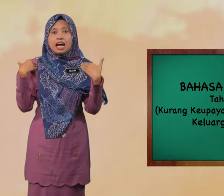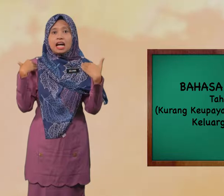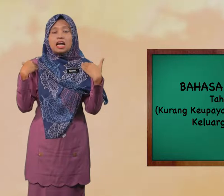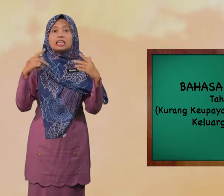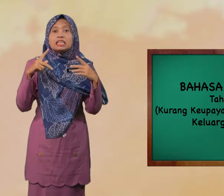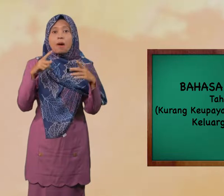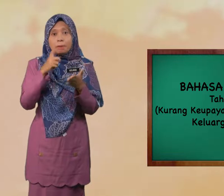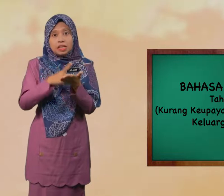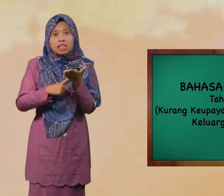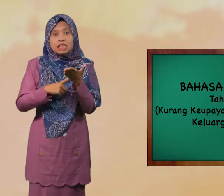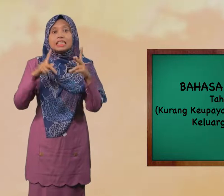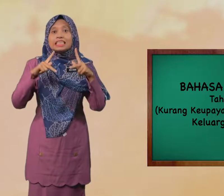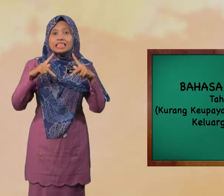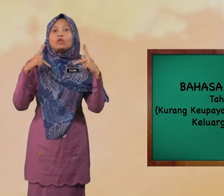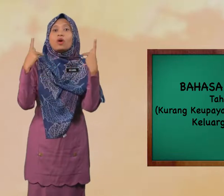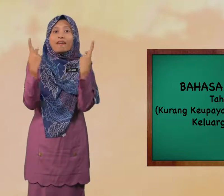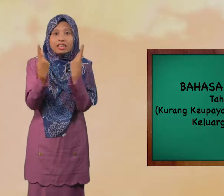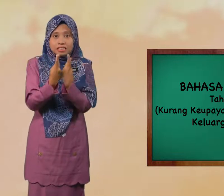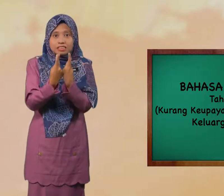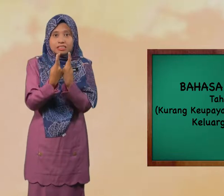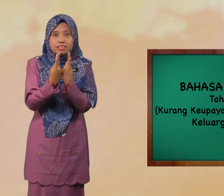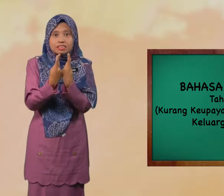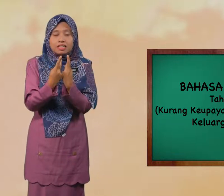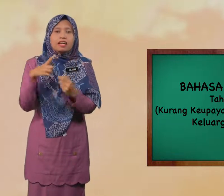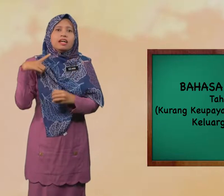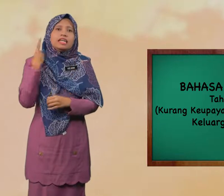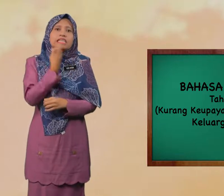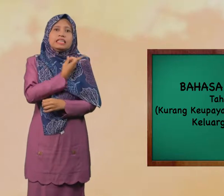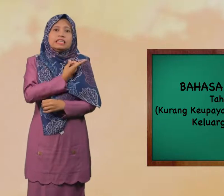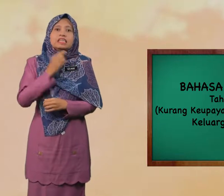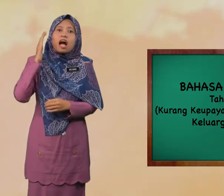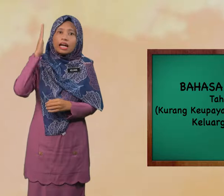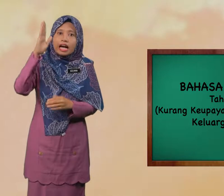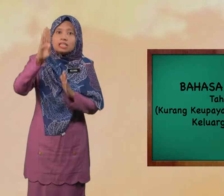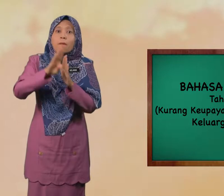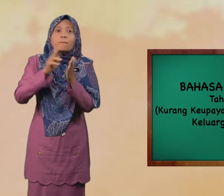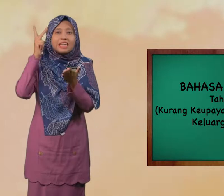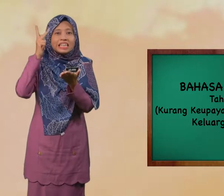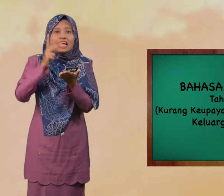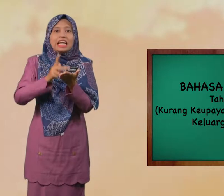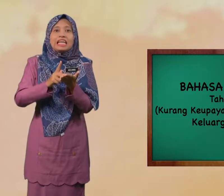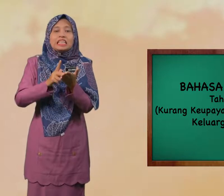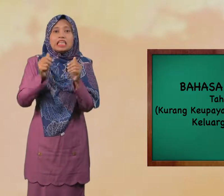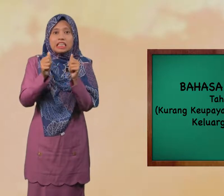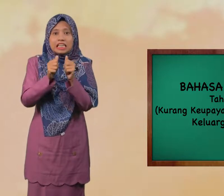keluarga Kita akan berkenalan dengan